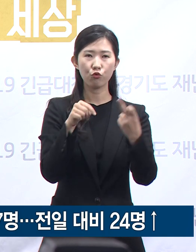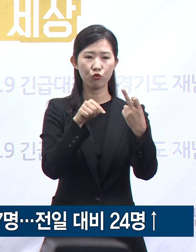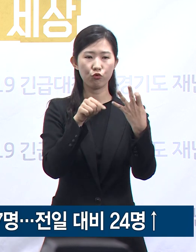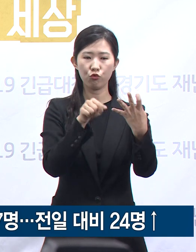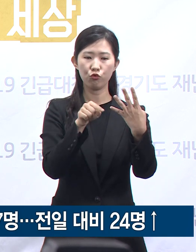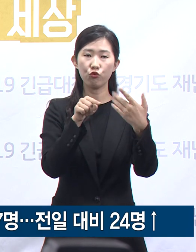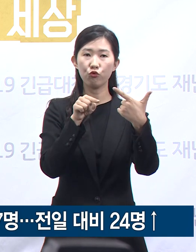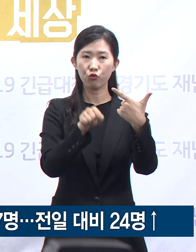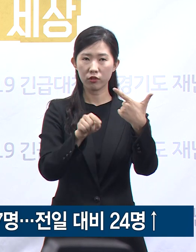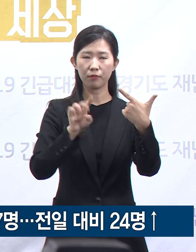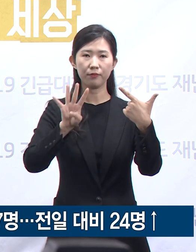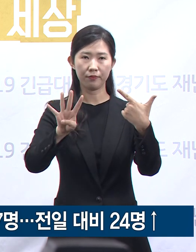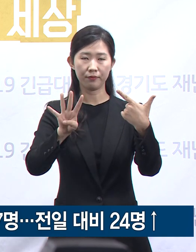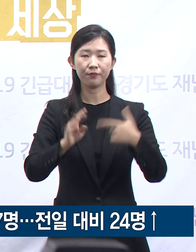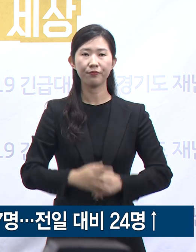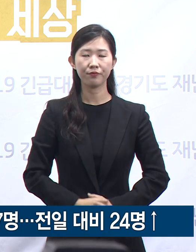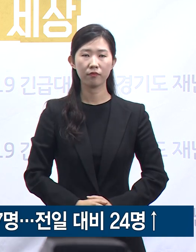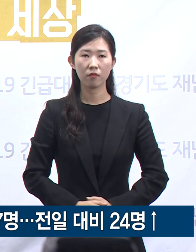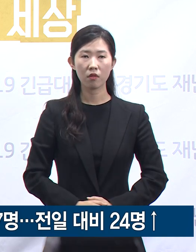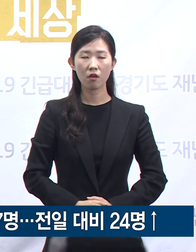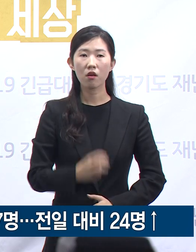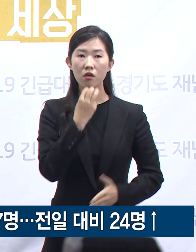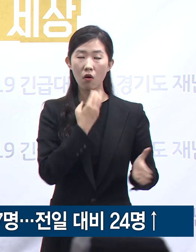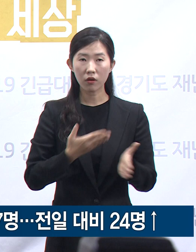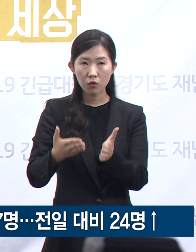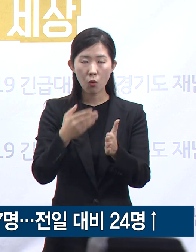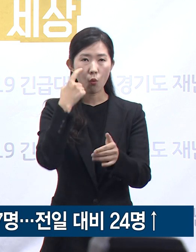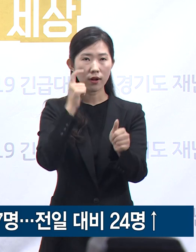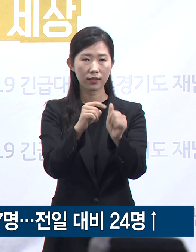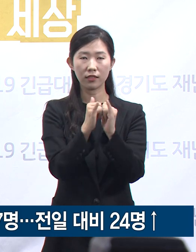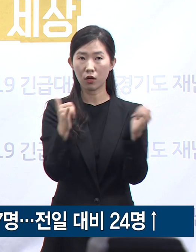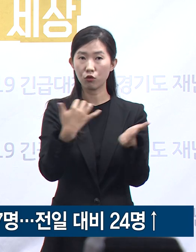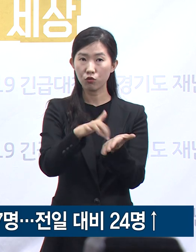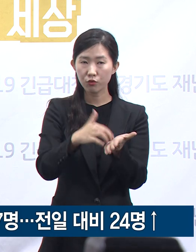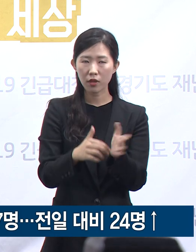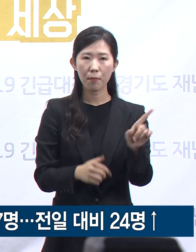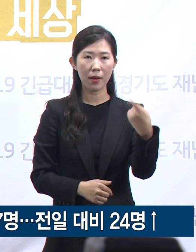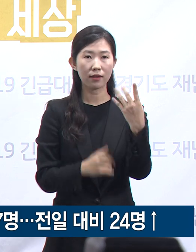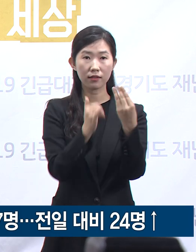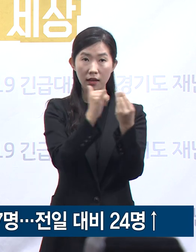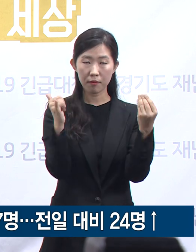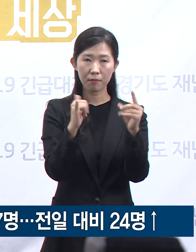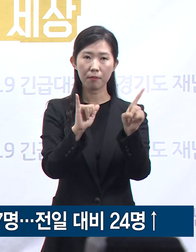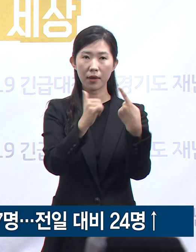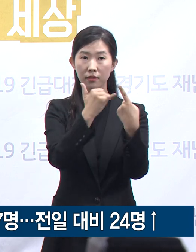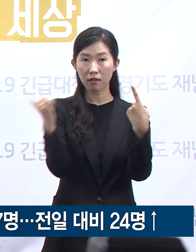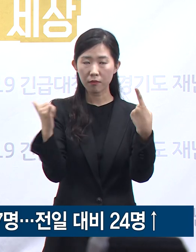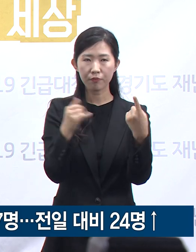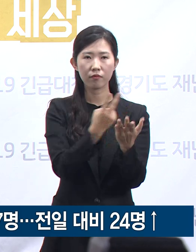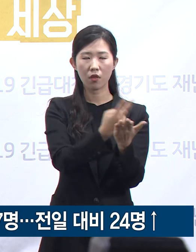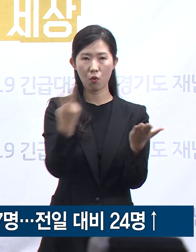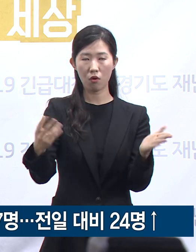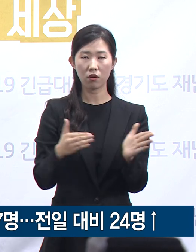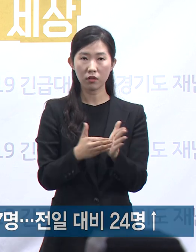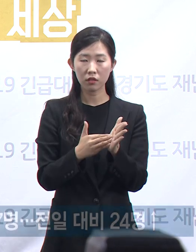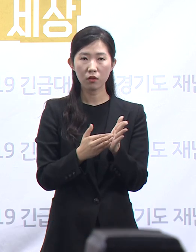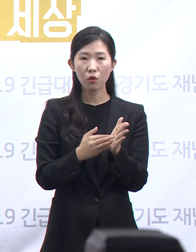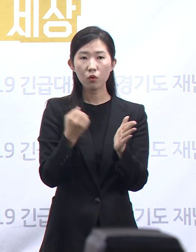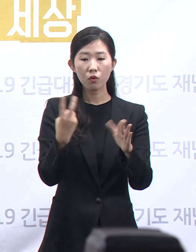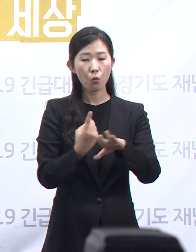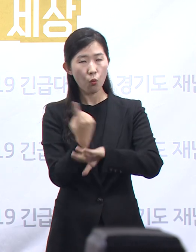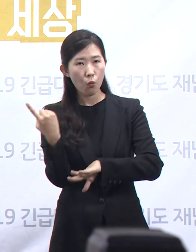경기도 확진자 중 100명은 태어나였고 현재 283명이 도내 병원 및 생활치료센터에서 격리 중입니다.